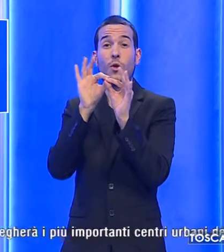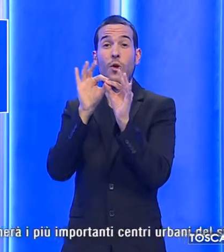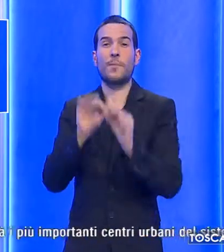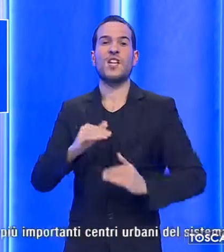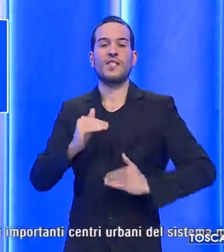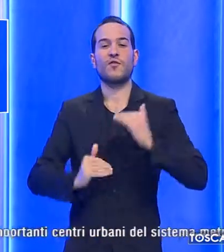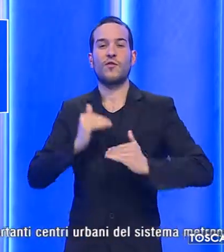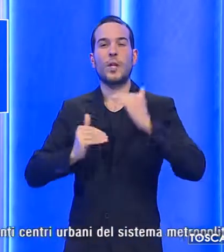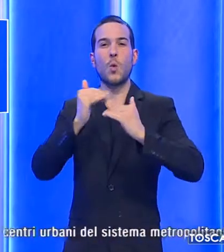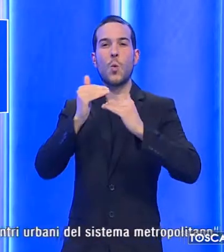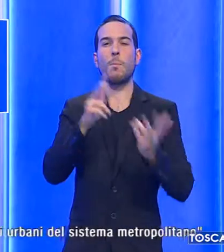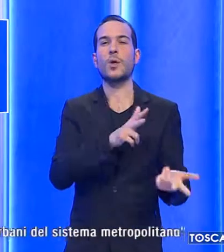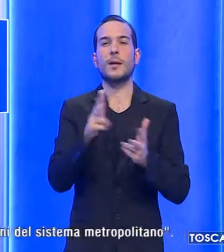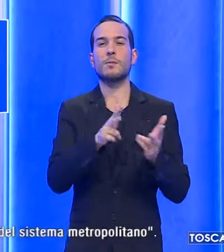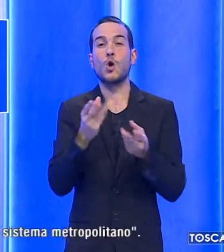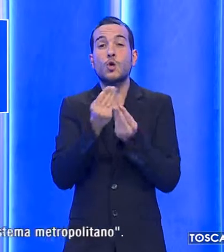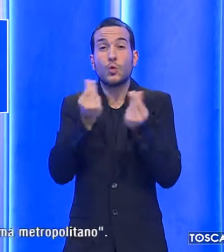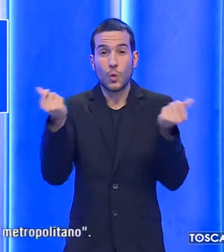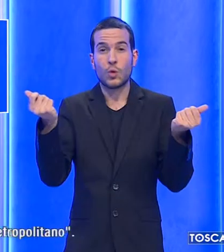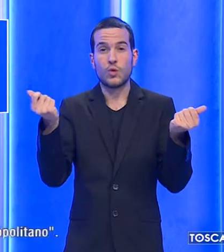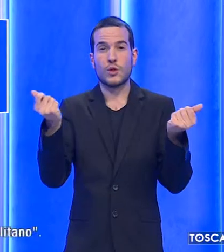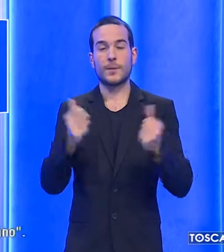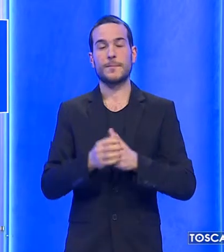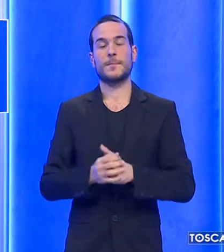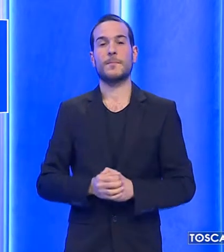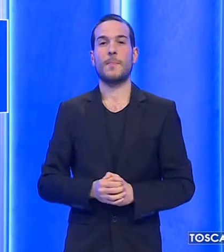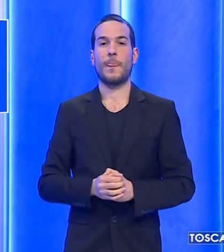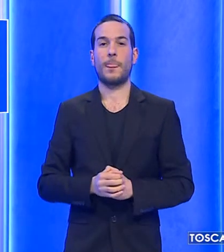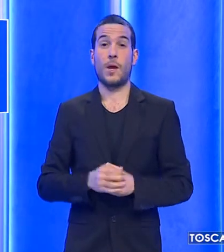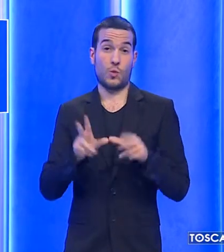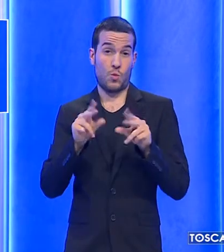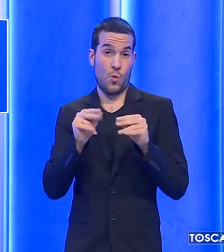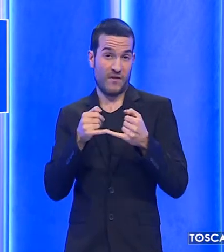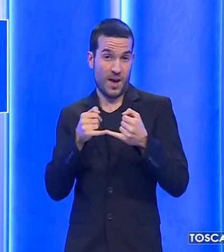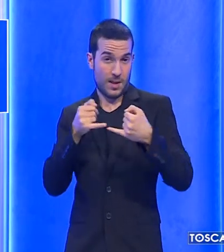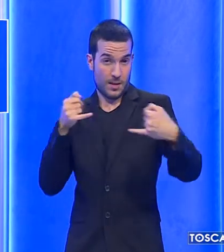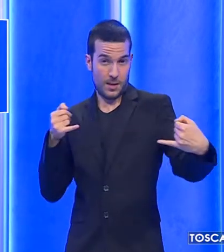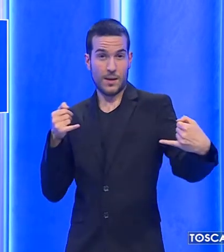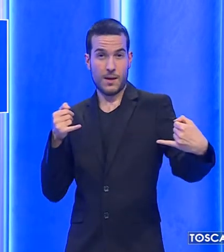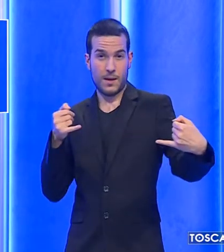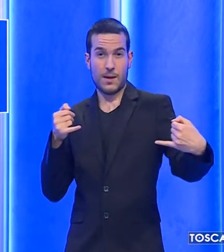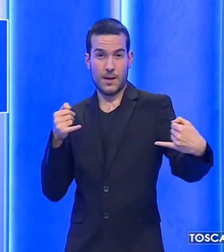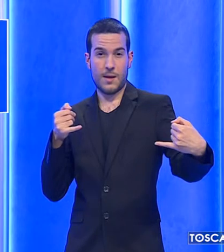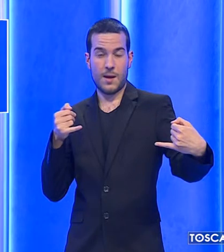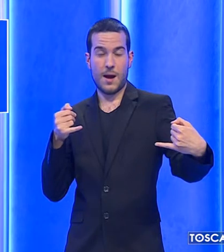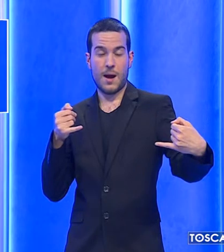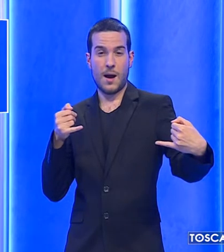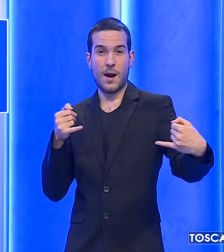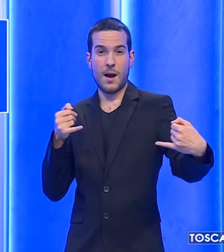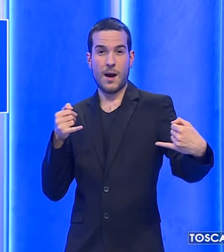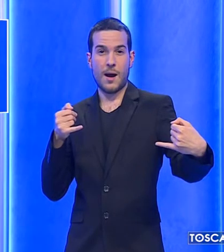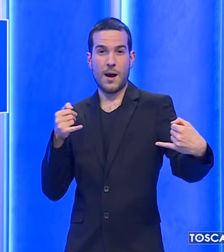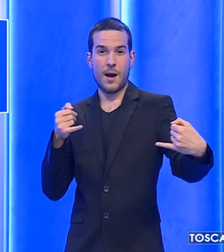della mobilità dolce. La nuova linea aumenterà, si spiega, la